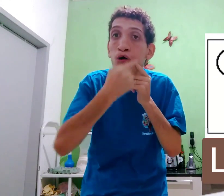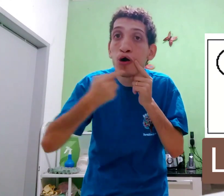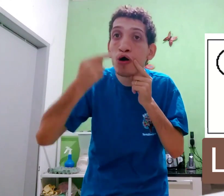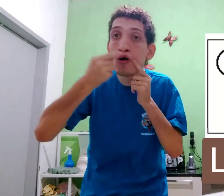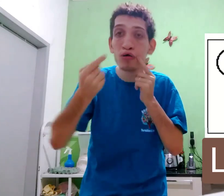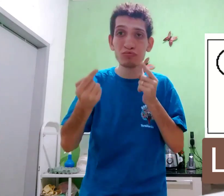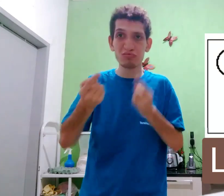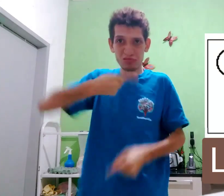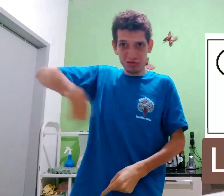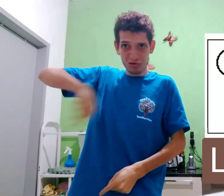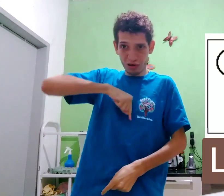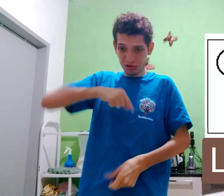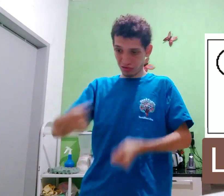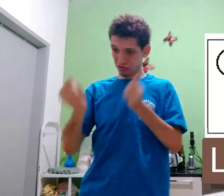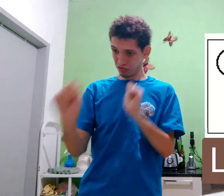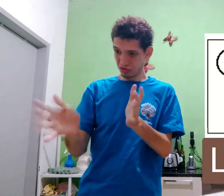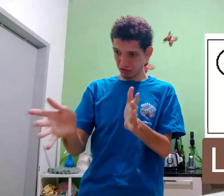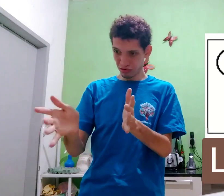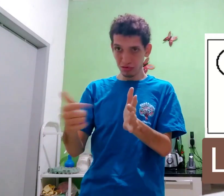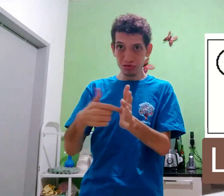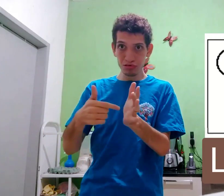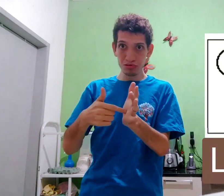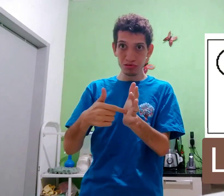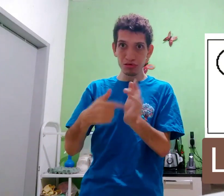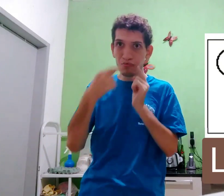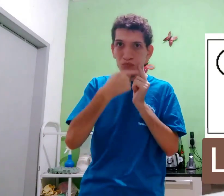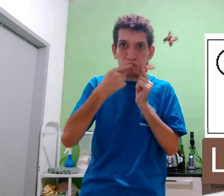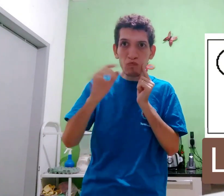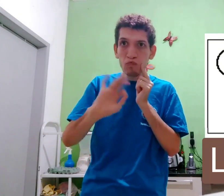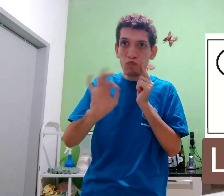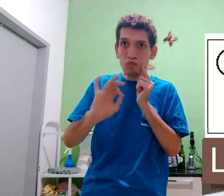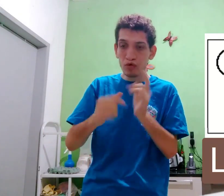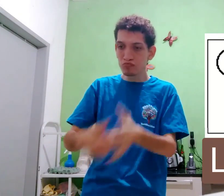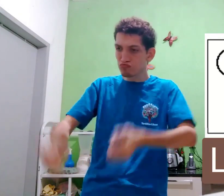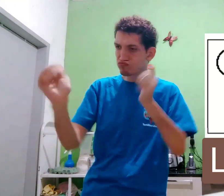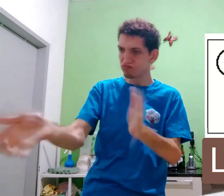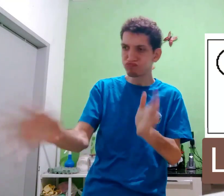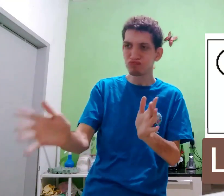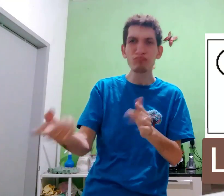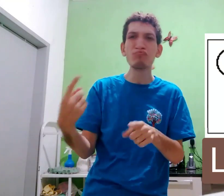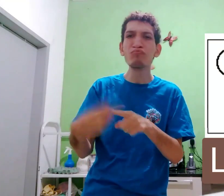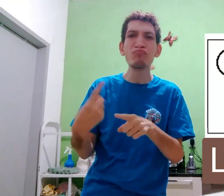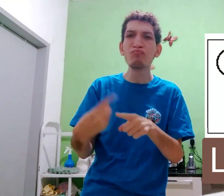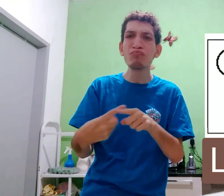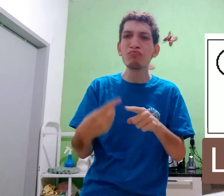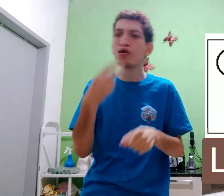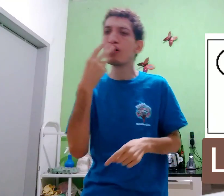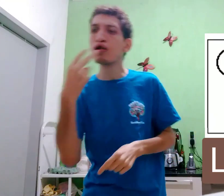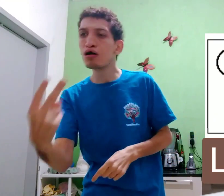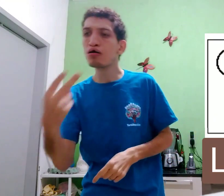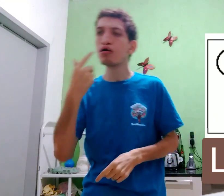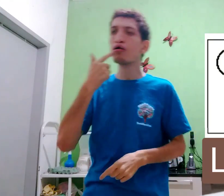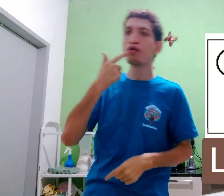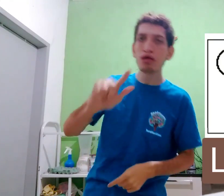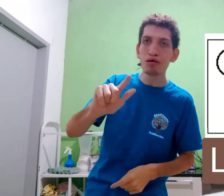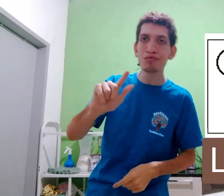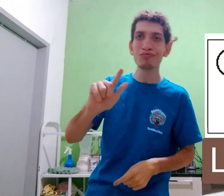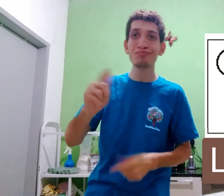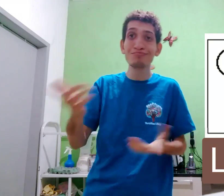boca, língua ou língua? Boca. Nós, sinalização, é boca? Não, não. Por que língua